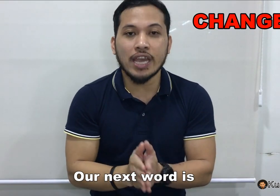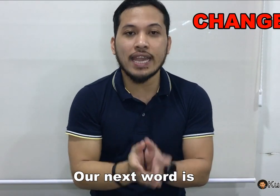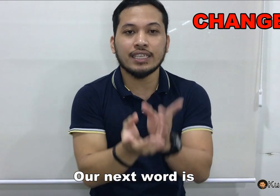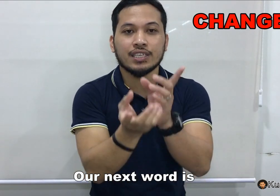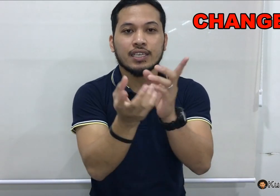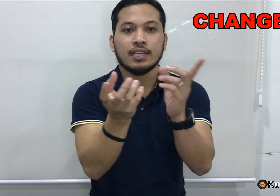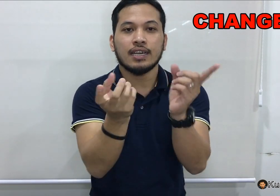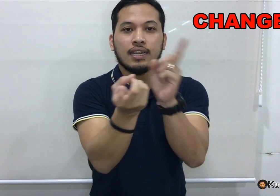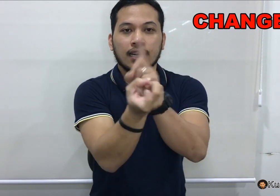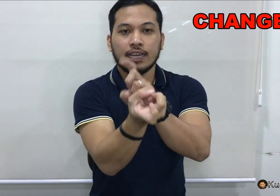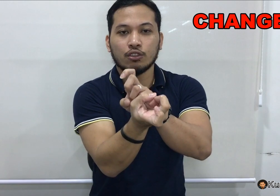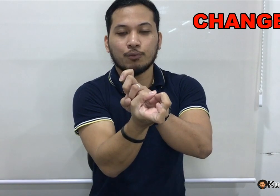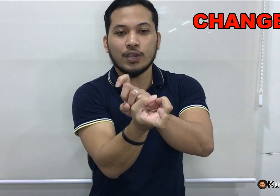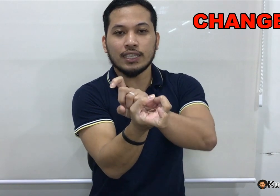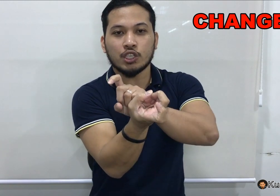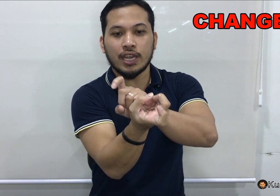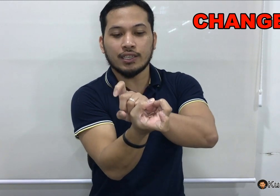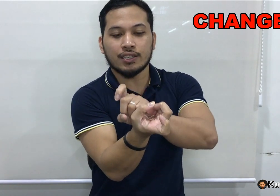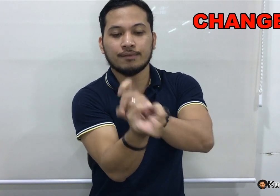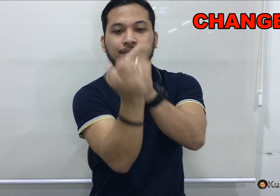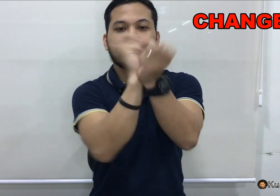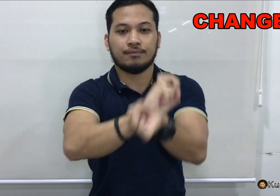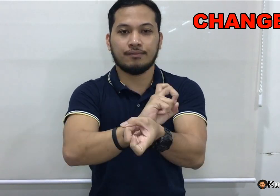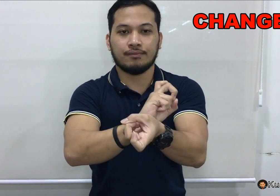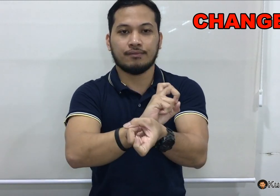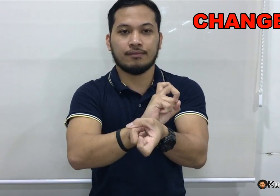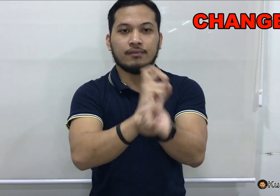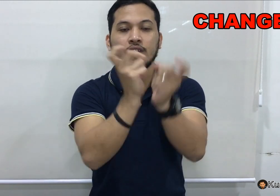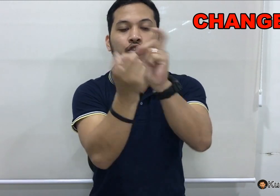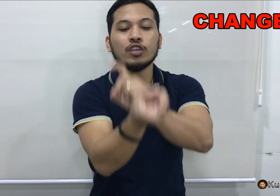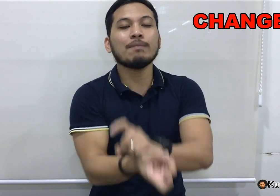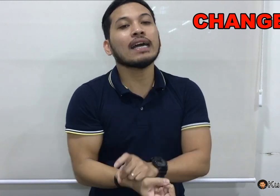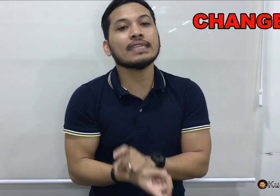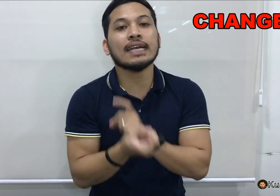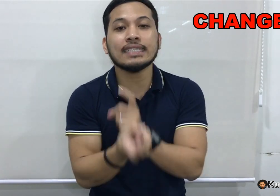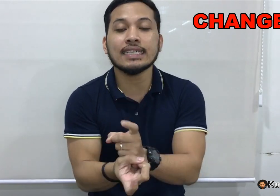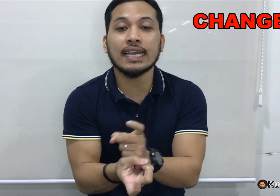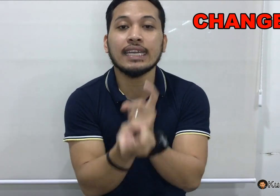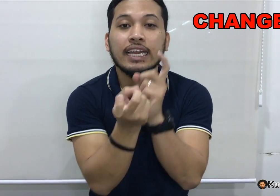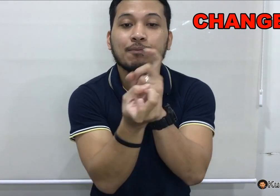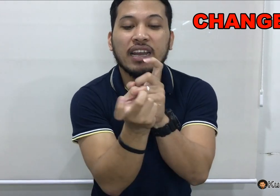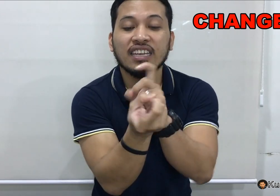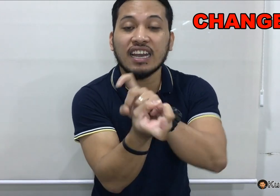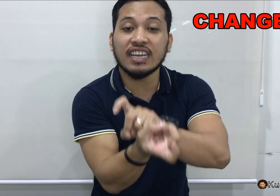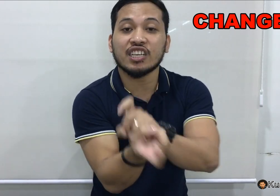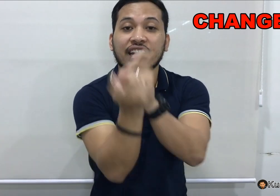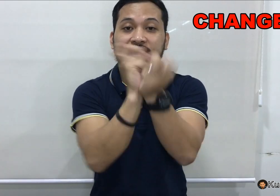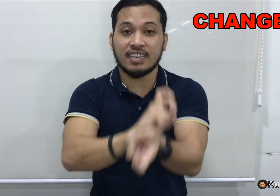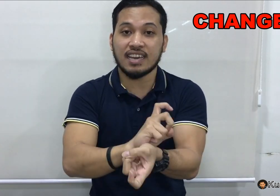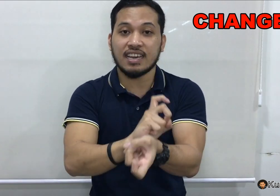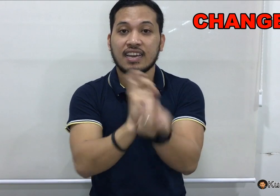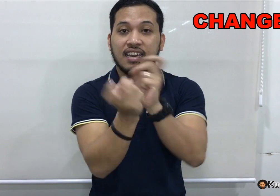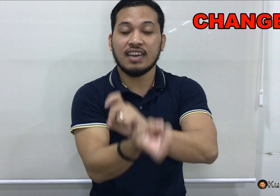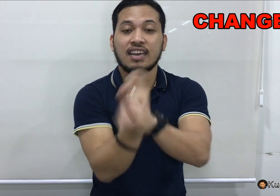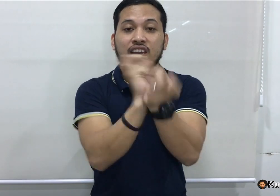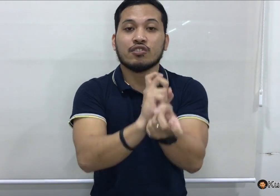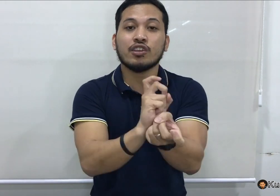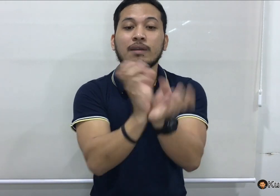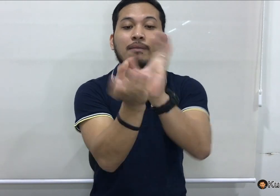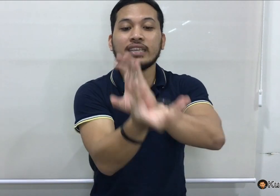change. Ganito po yan. Change. Yung iba kasi, ang sinasign nila, is parang naka letter X sila. So, yung iba naman